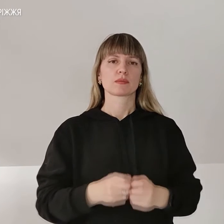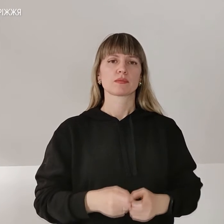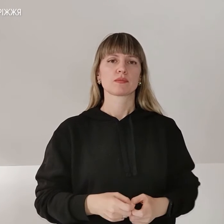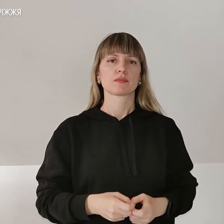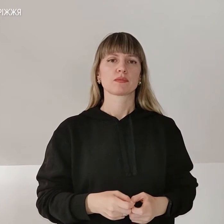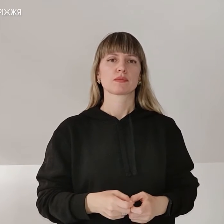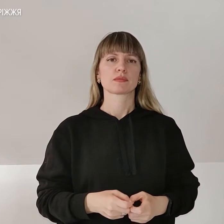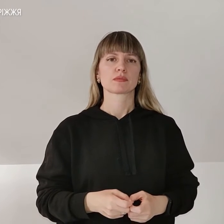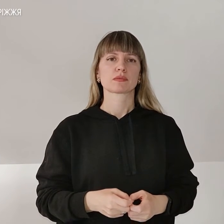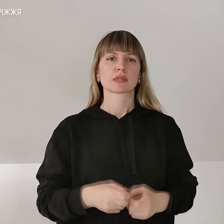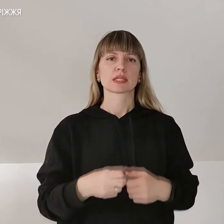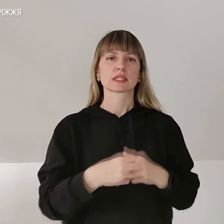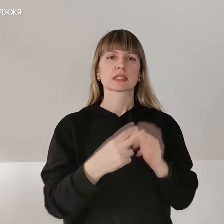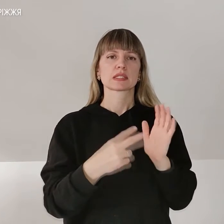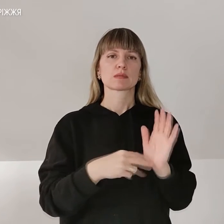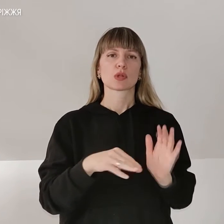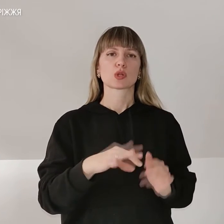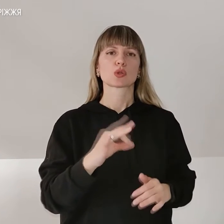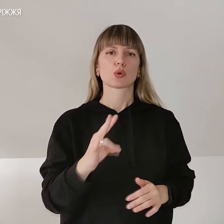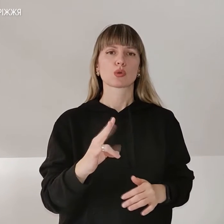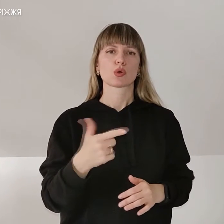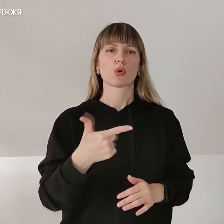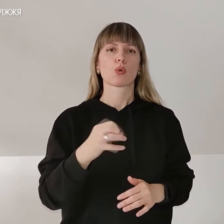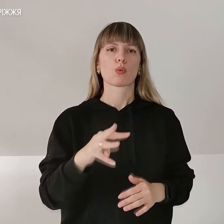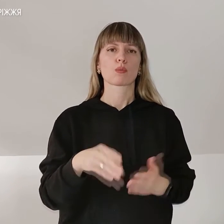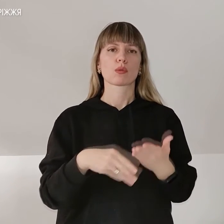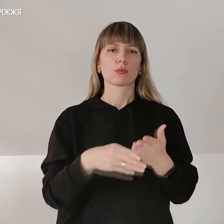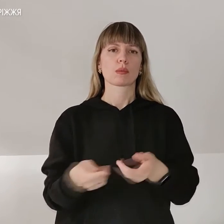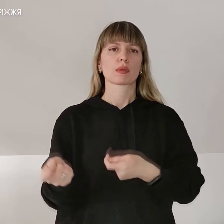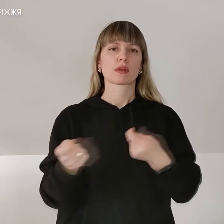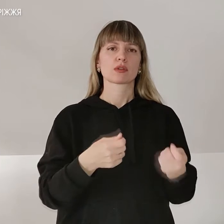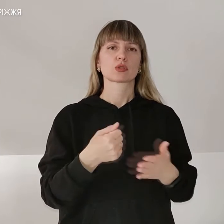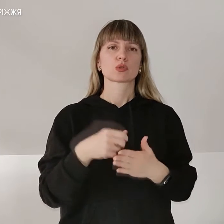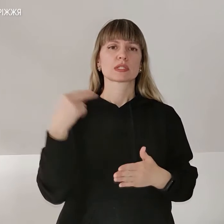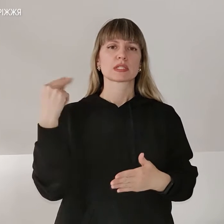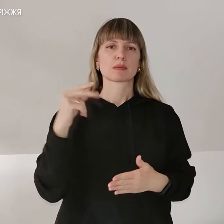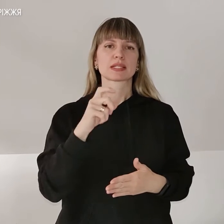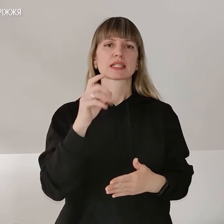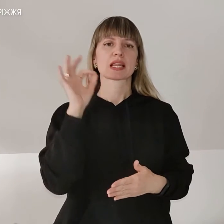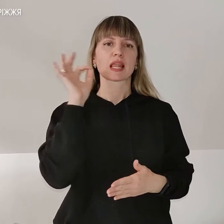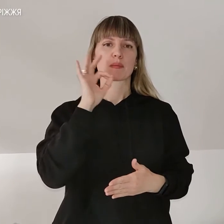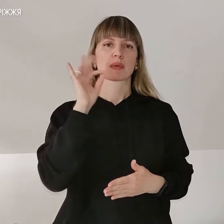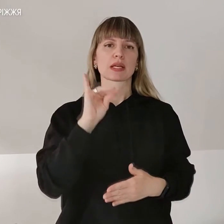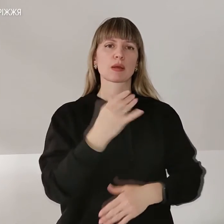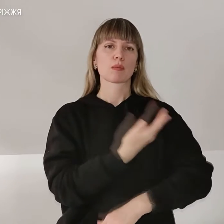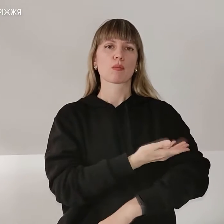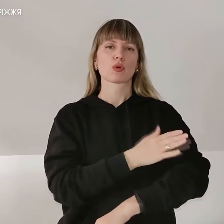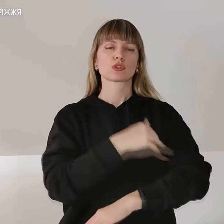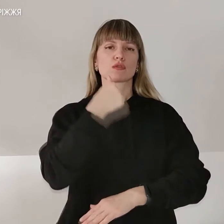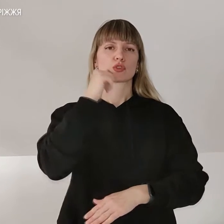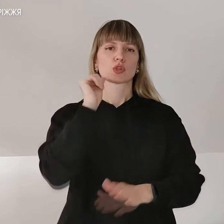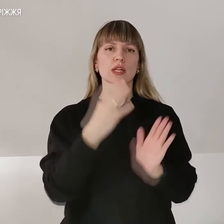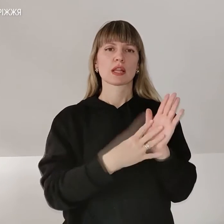17 тонн гуманітарної допомоги доправили до Запоріжжя з Німеччини та Кольщі вчора 9 березня.